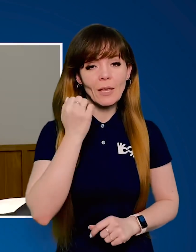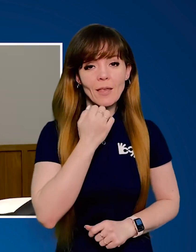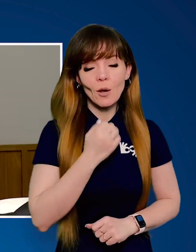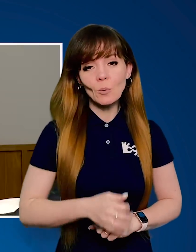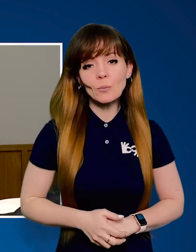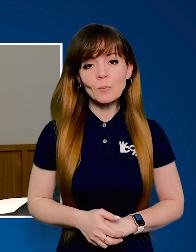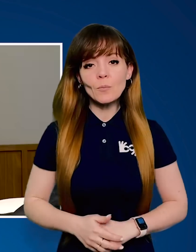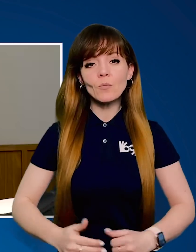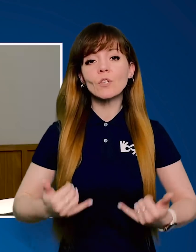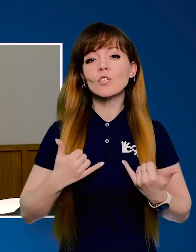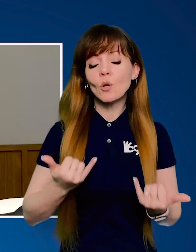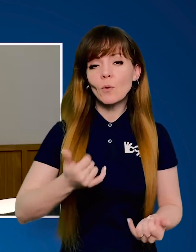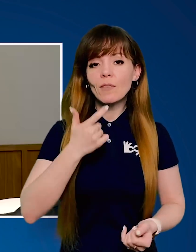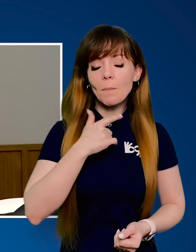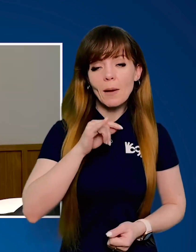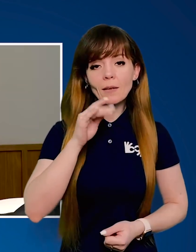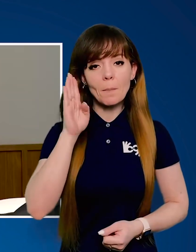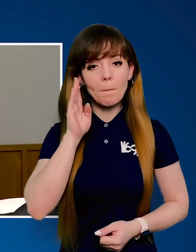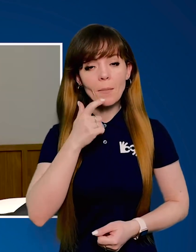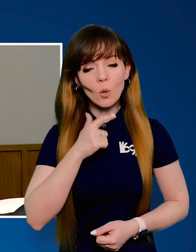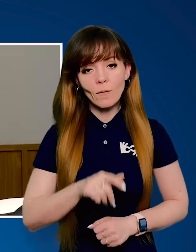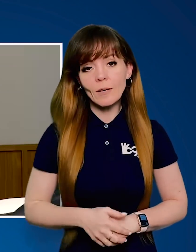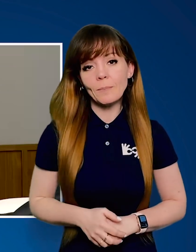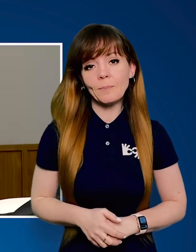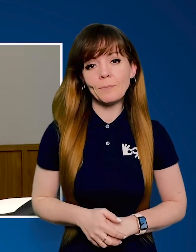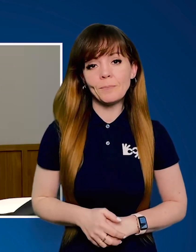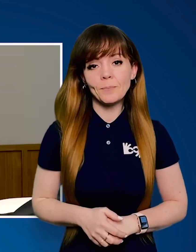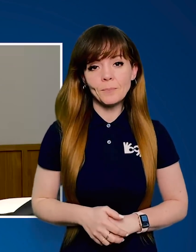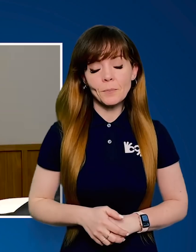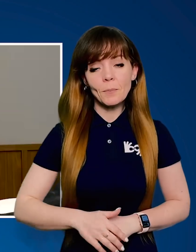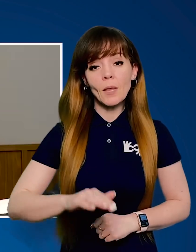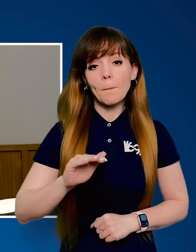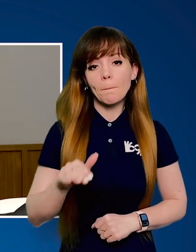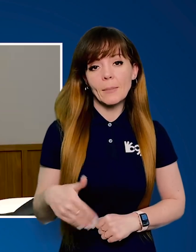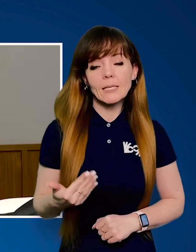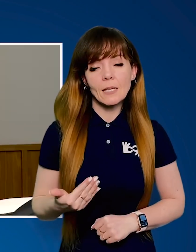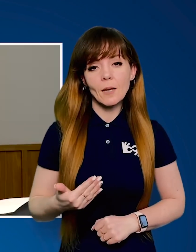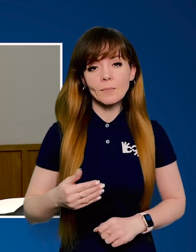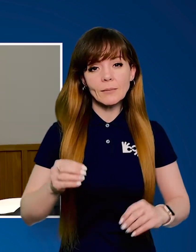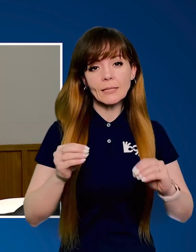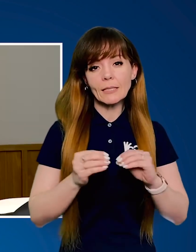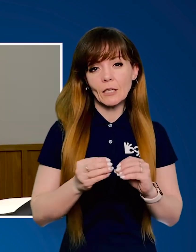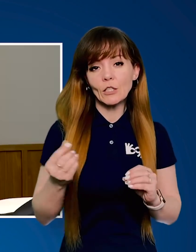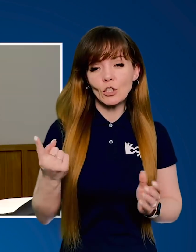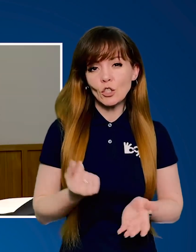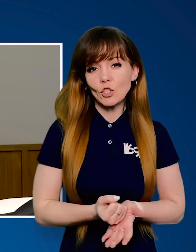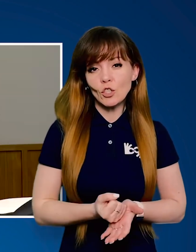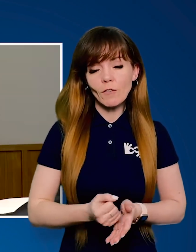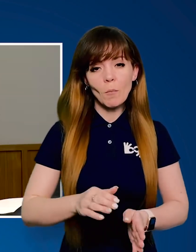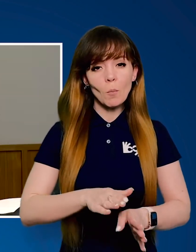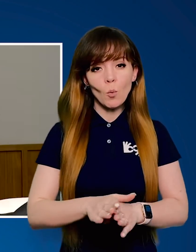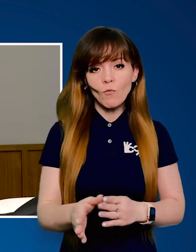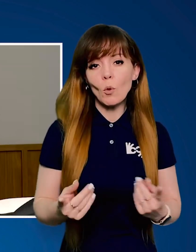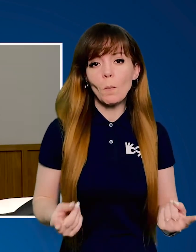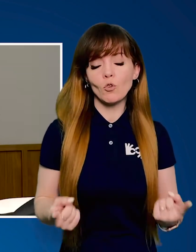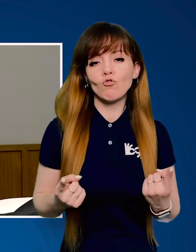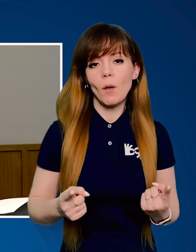дякую. Шановні пані та панове, після десяти тижнів